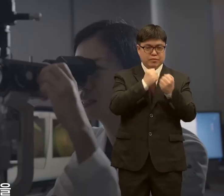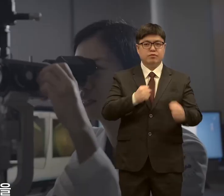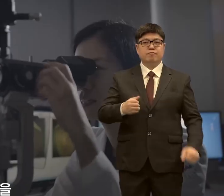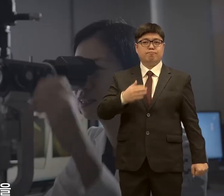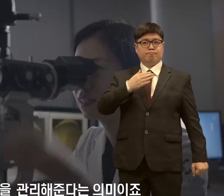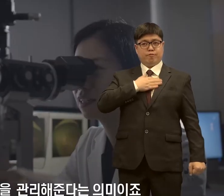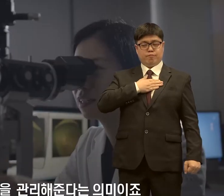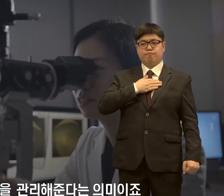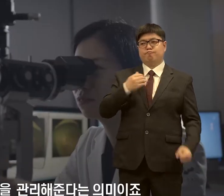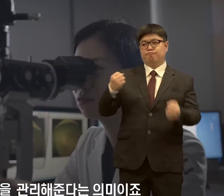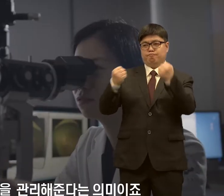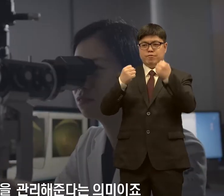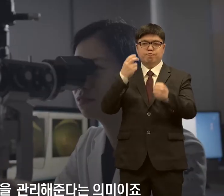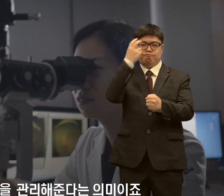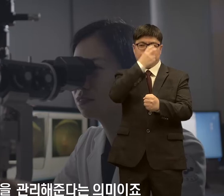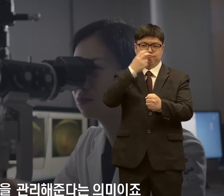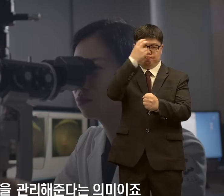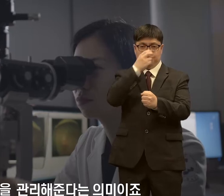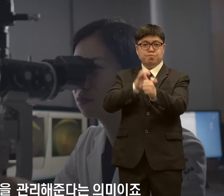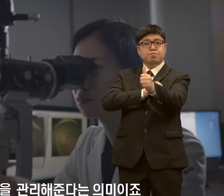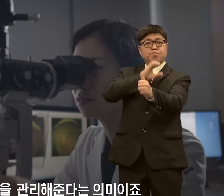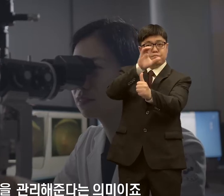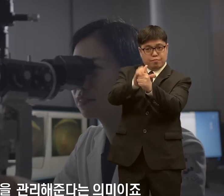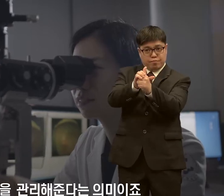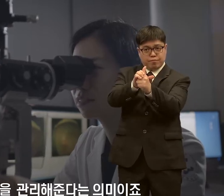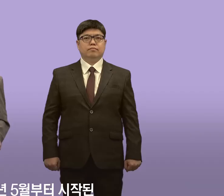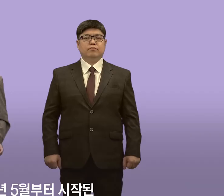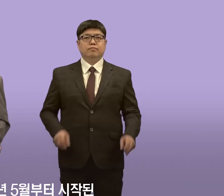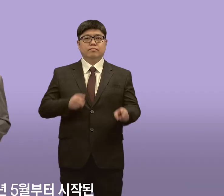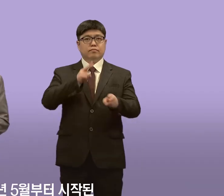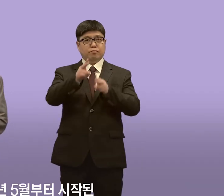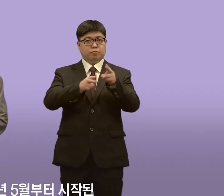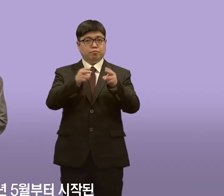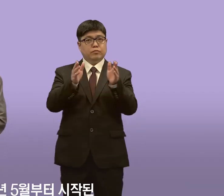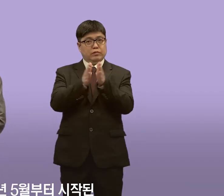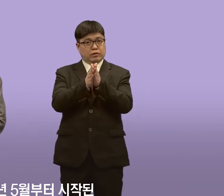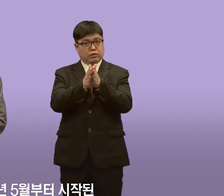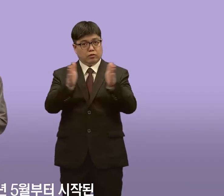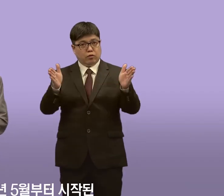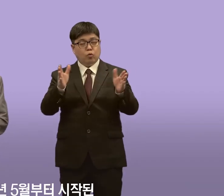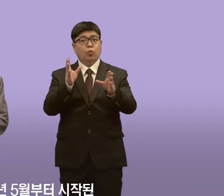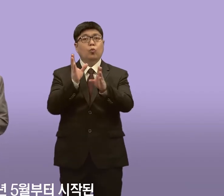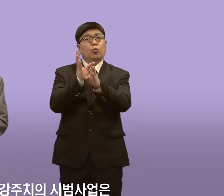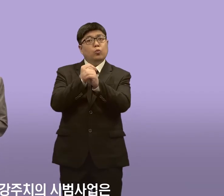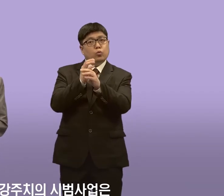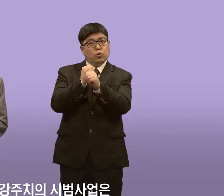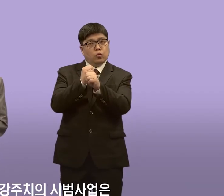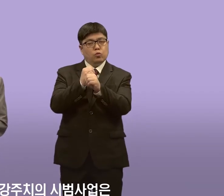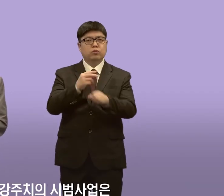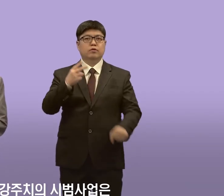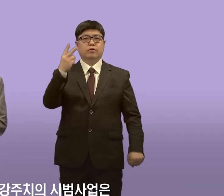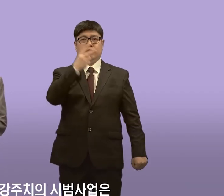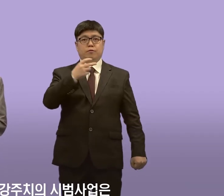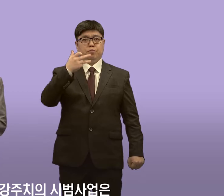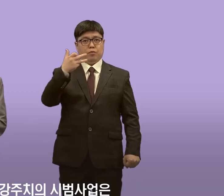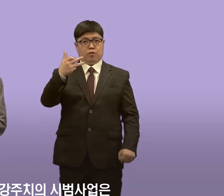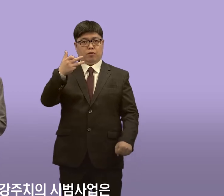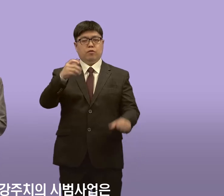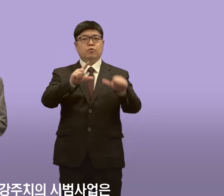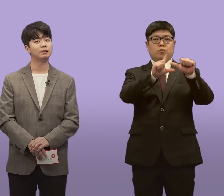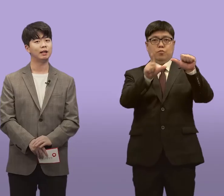나의 건강을 관리해준다는 의미죠. 2018년 5월부터 시작된 장애인 건강주치의